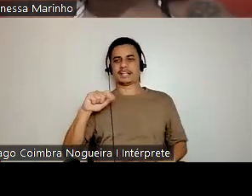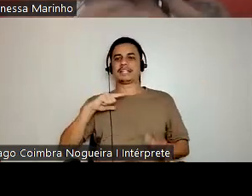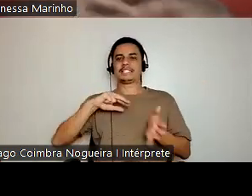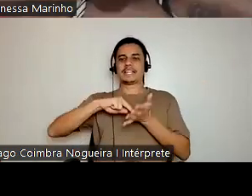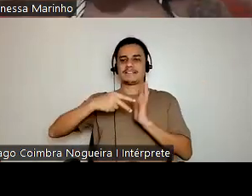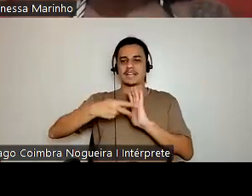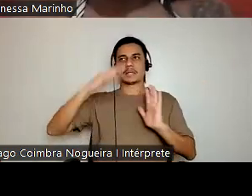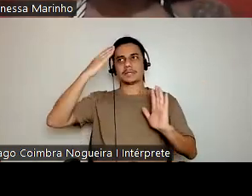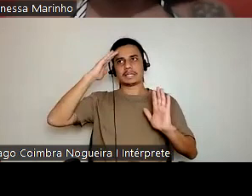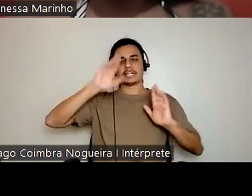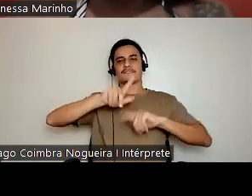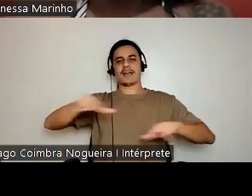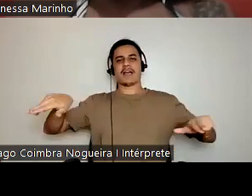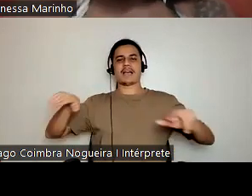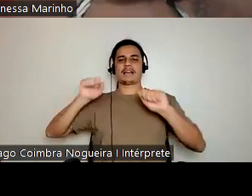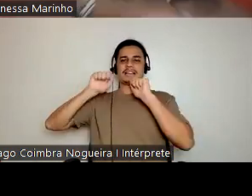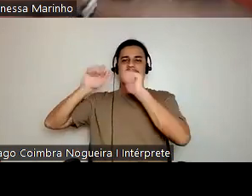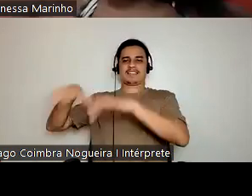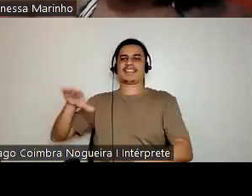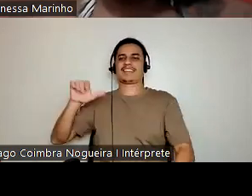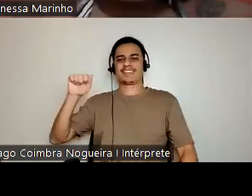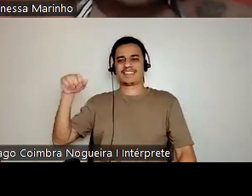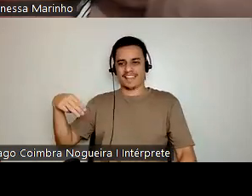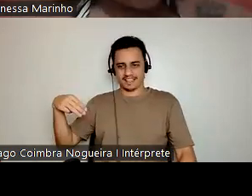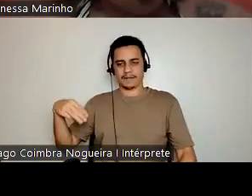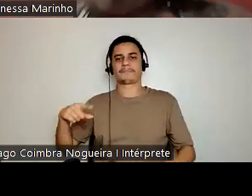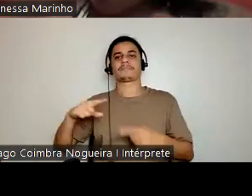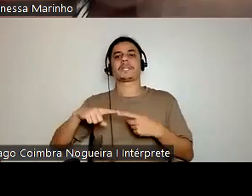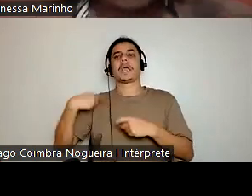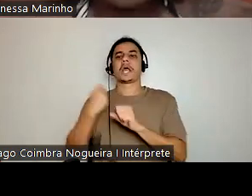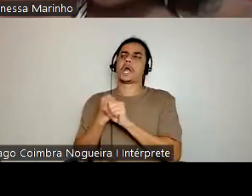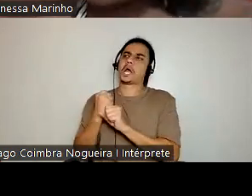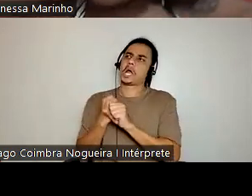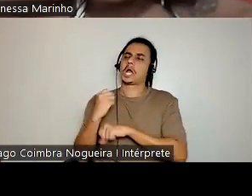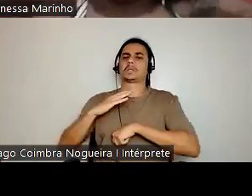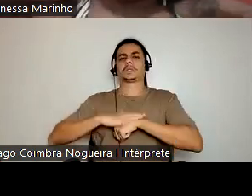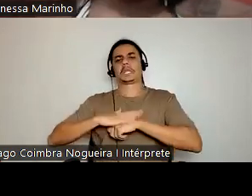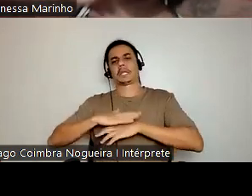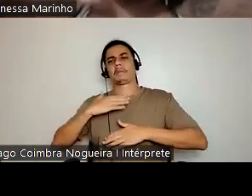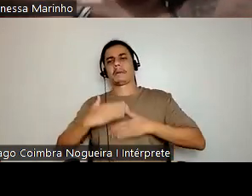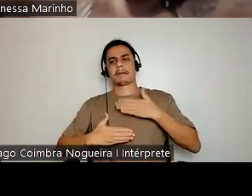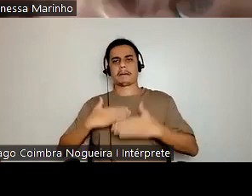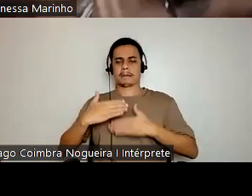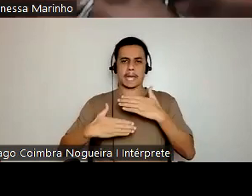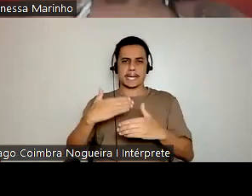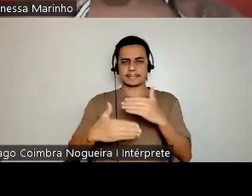interpretação da maldição de Cã e ao longo do tempo e ao longo das mudanças de